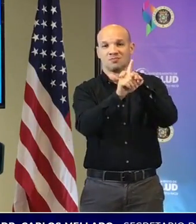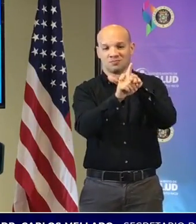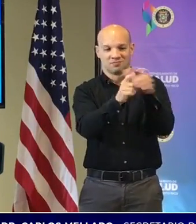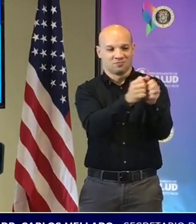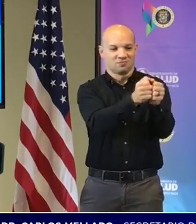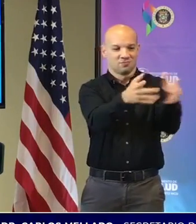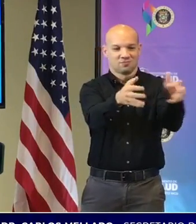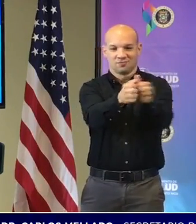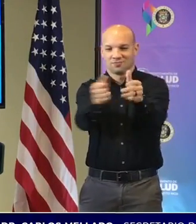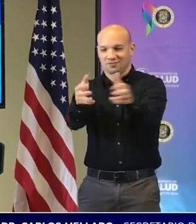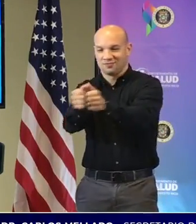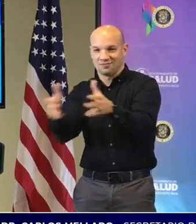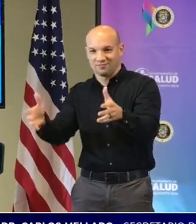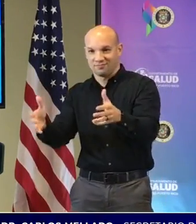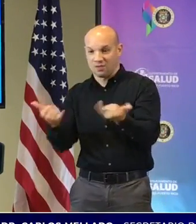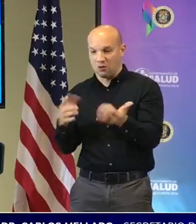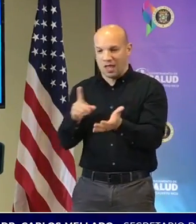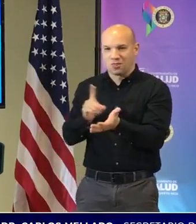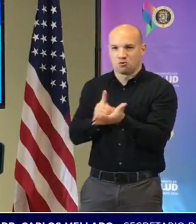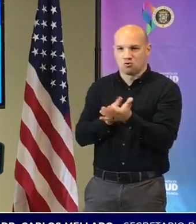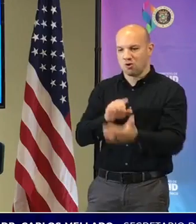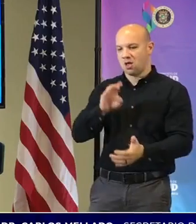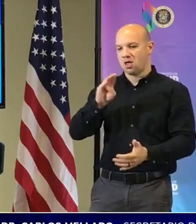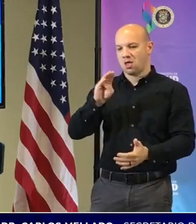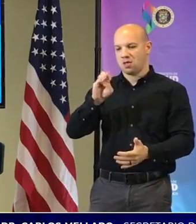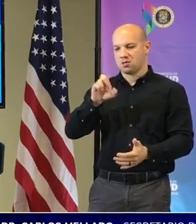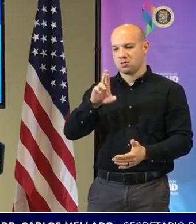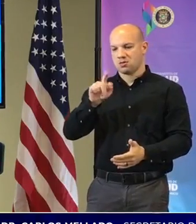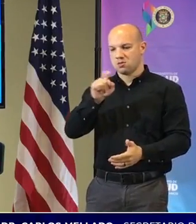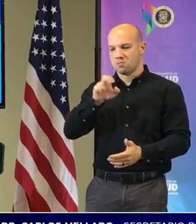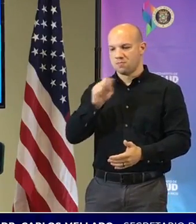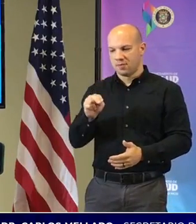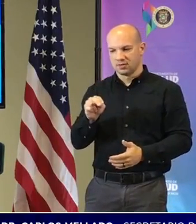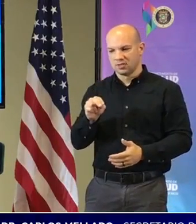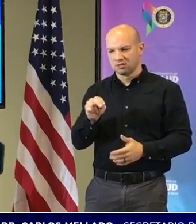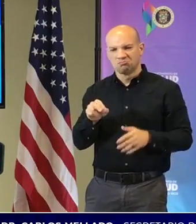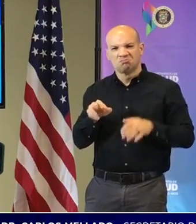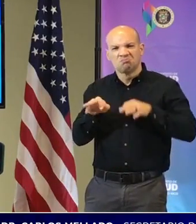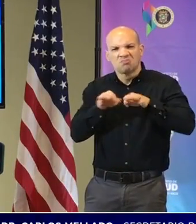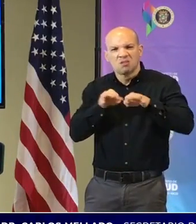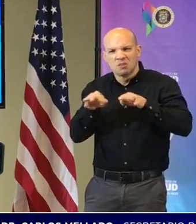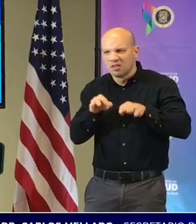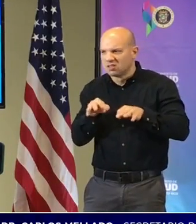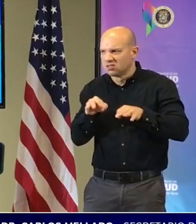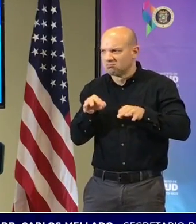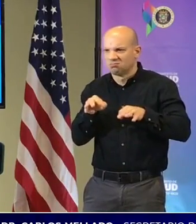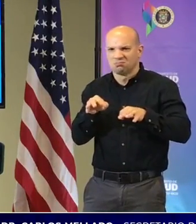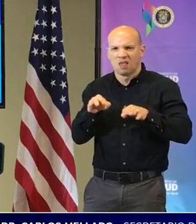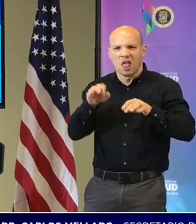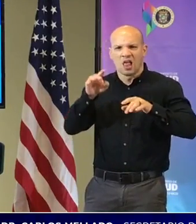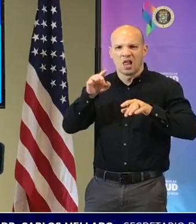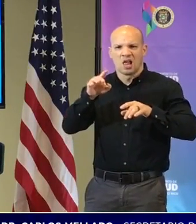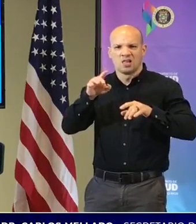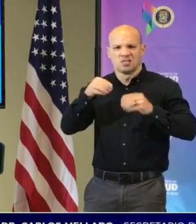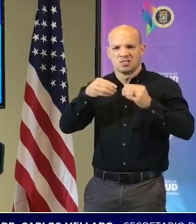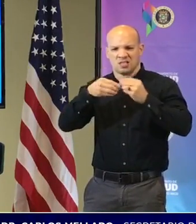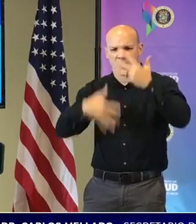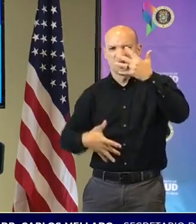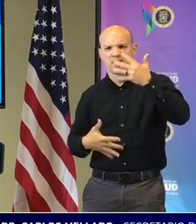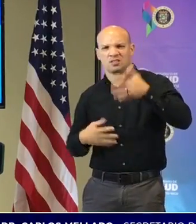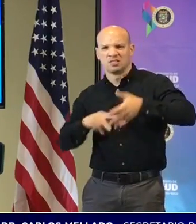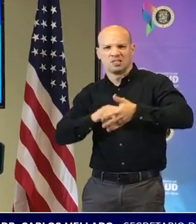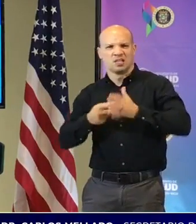doctora Marzán quisiera hablar un poquito sobre qué es lo que tenemos con la variante para que nuestro pueblo esté al día de lo que está